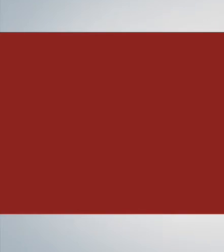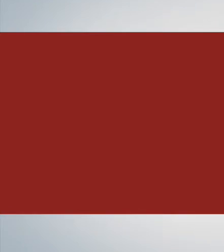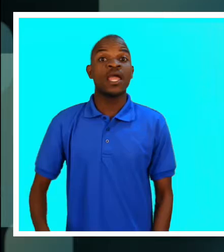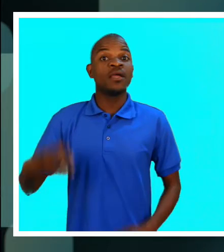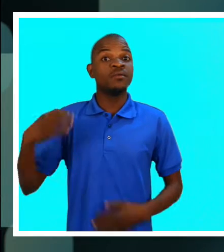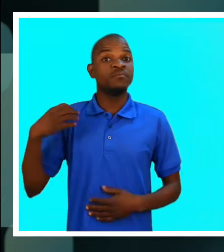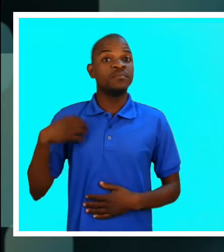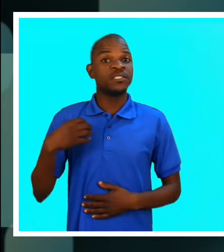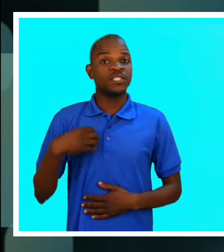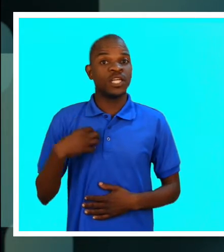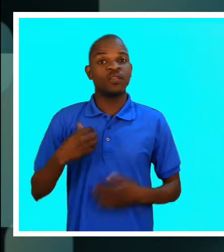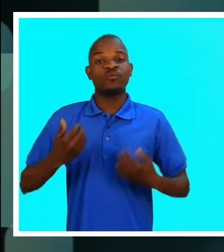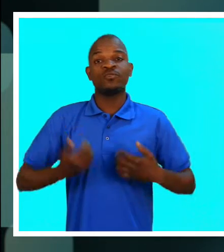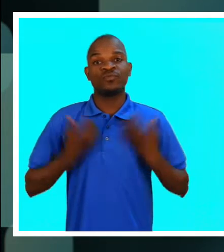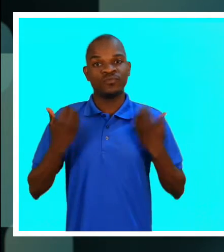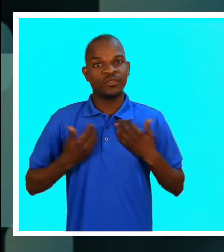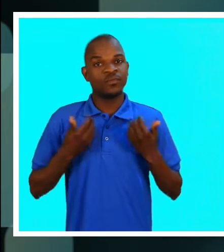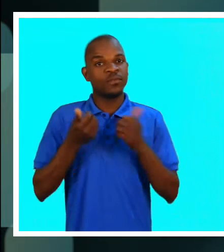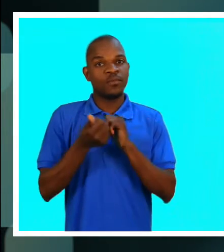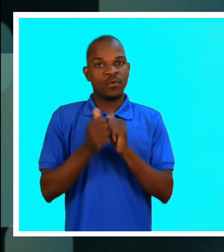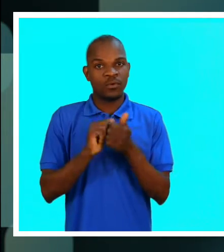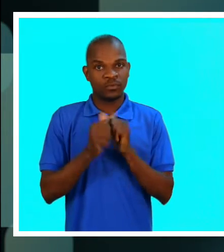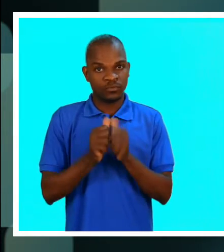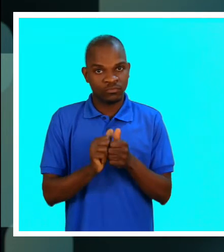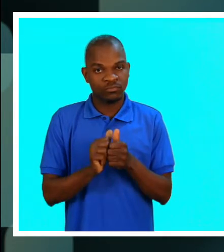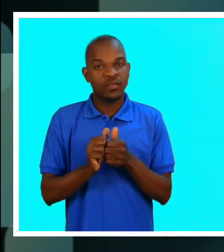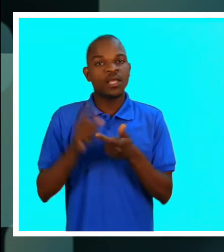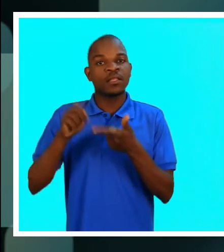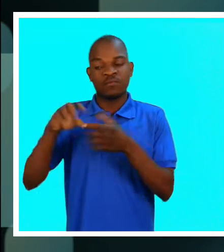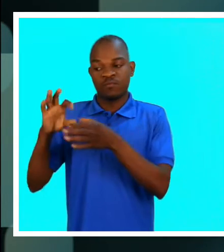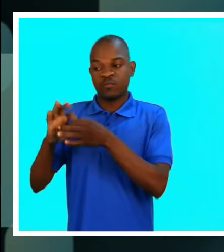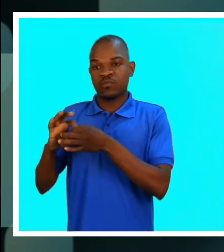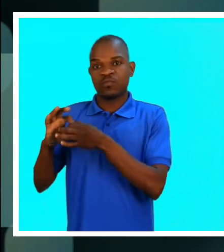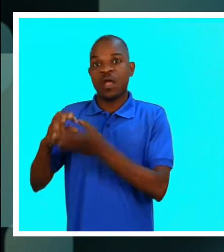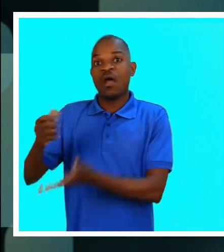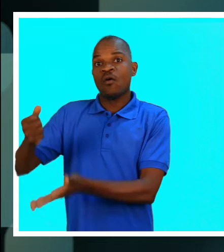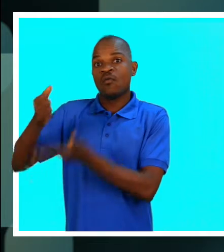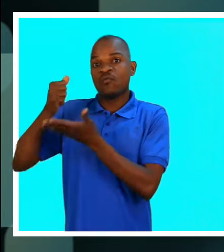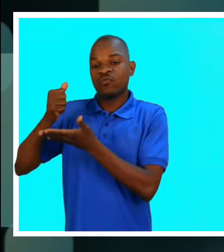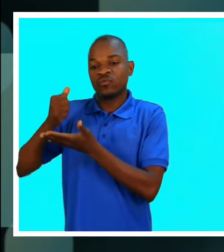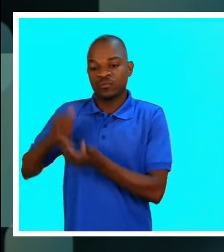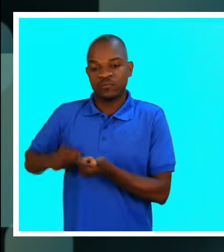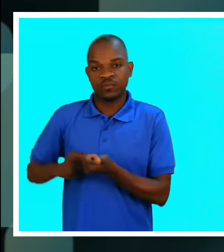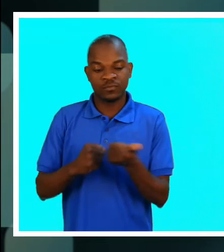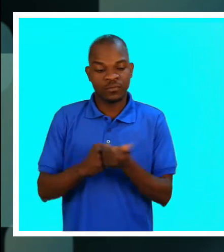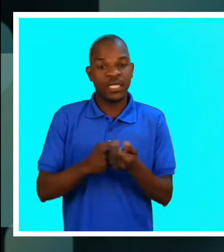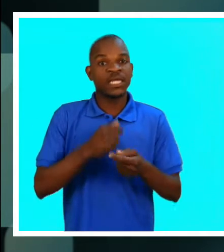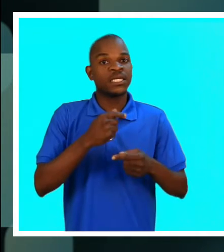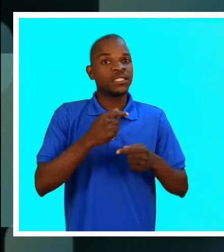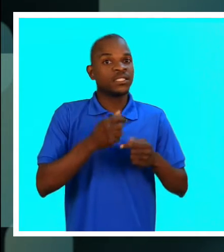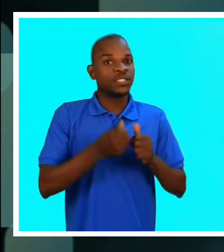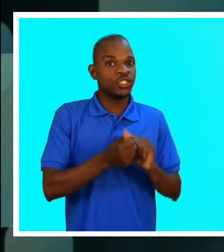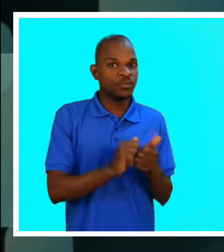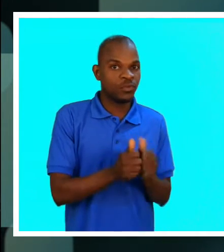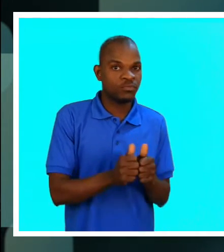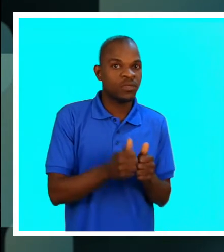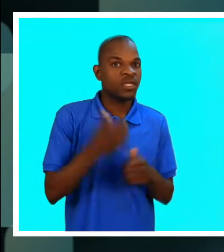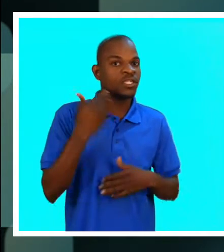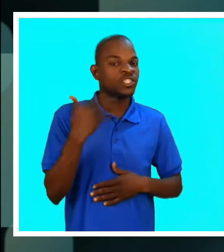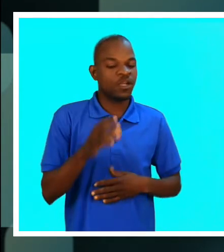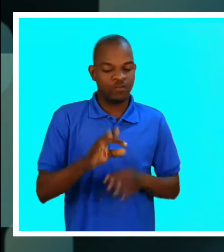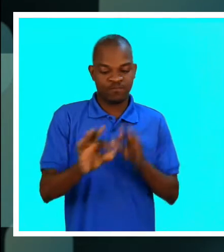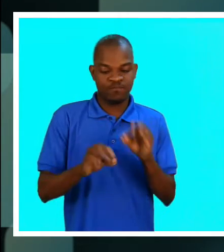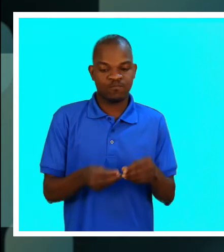O Ministério da Juventude de Esportes, através do Fundo de Promoção Desportiva,